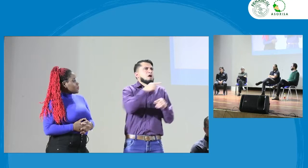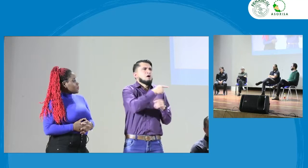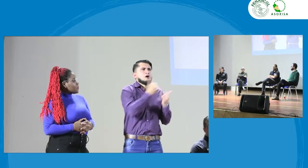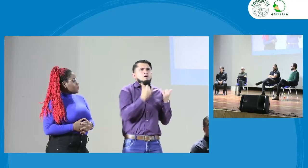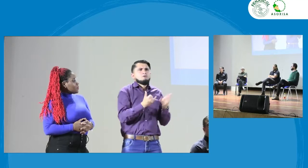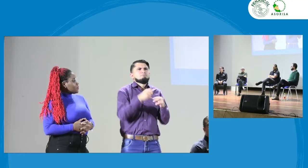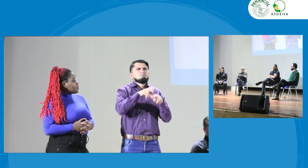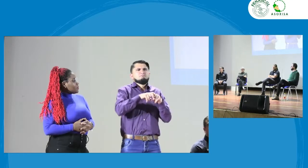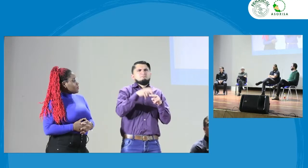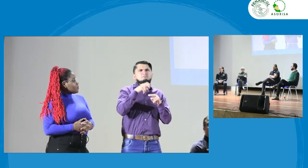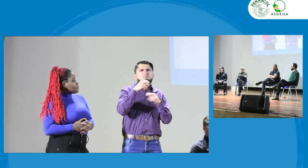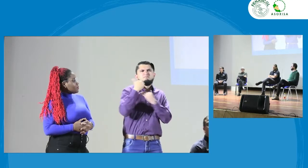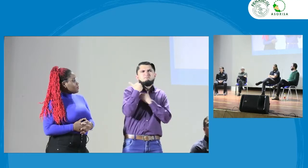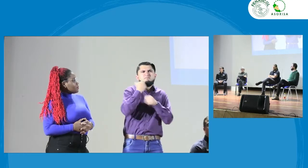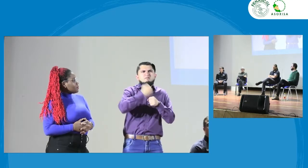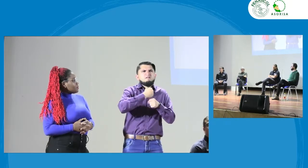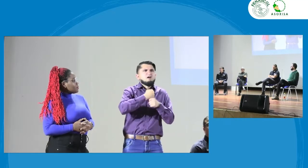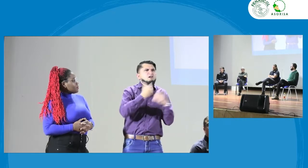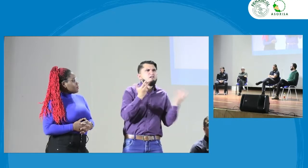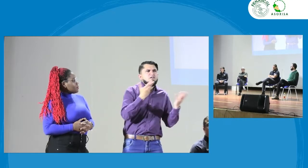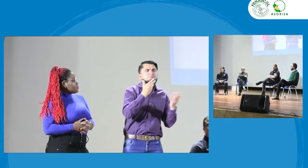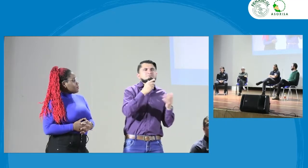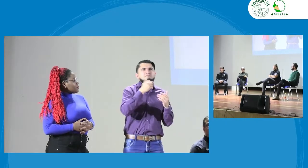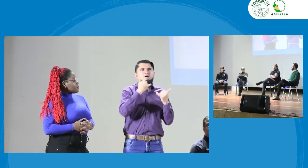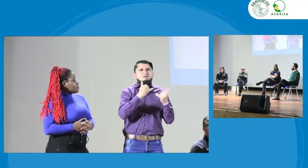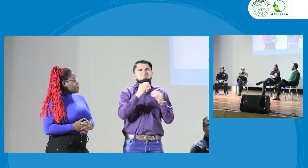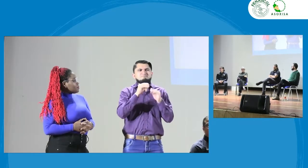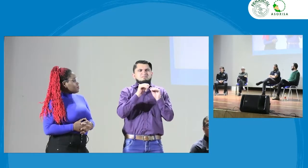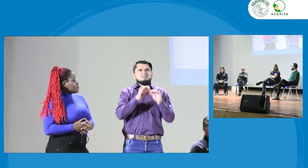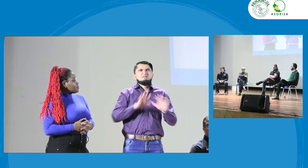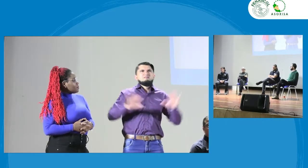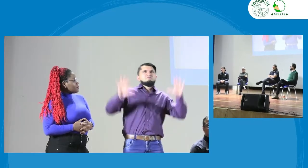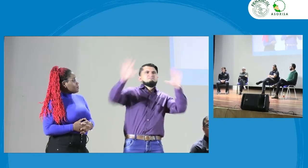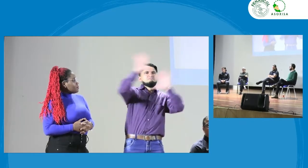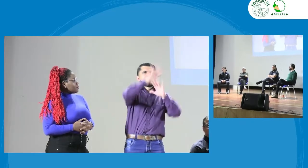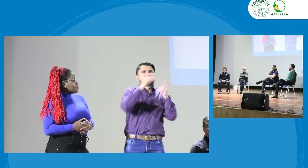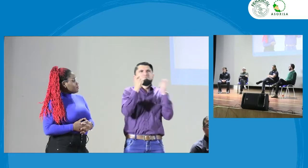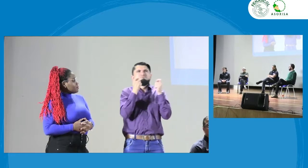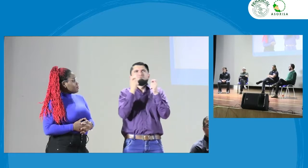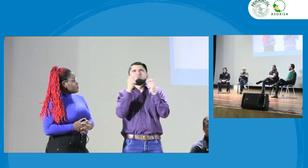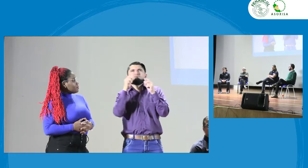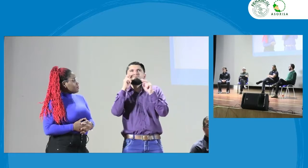intérpretes. Y en estos momentos él trabaja